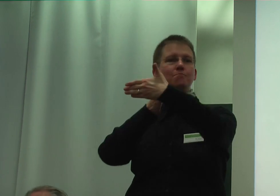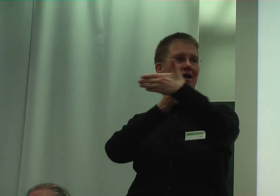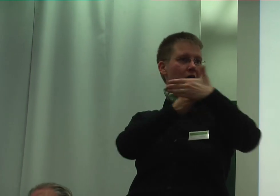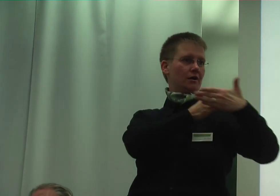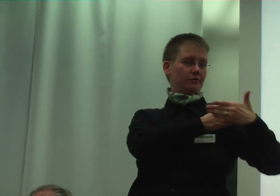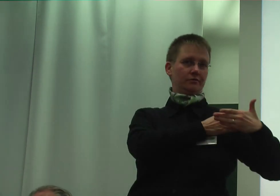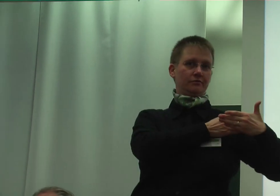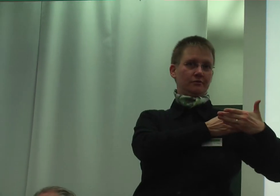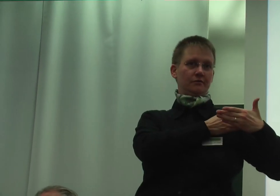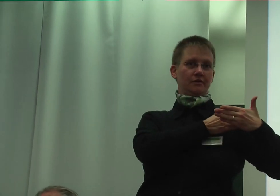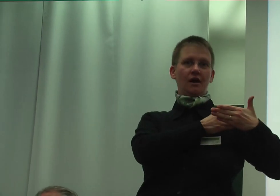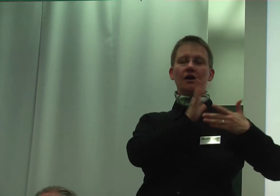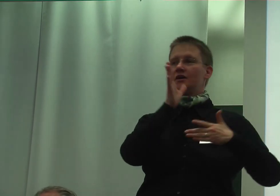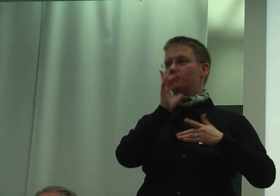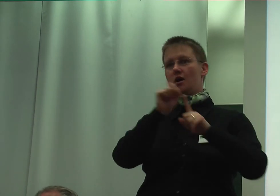gefährdet werden.